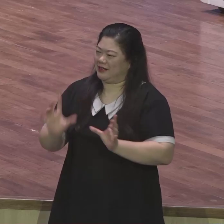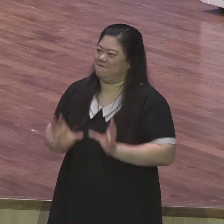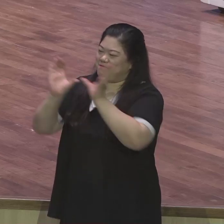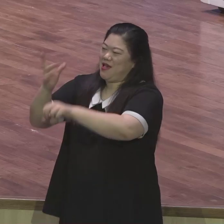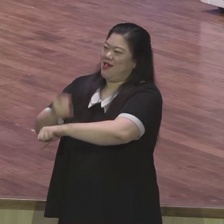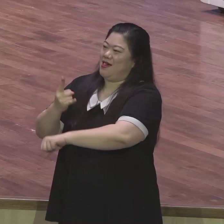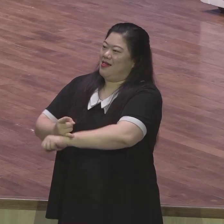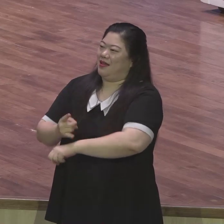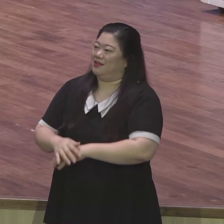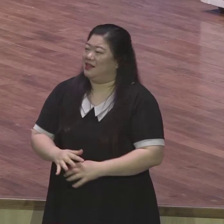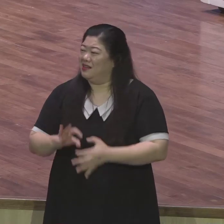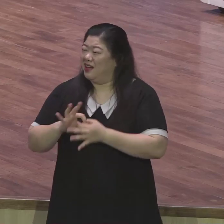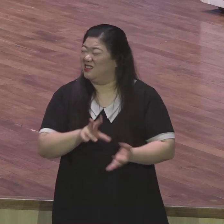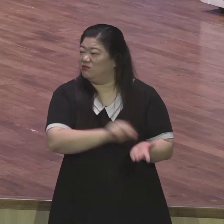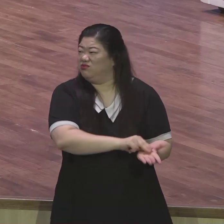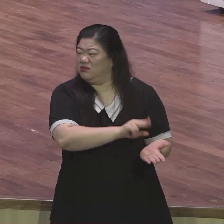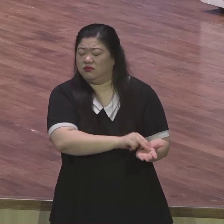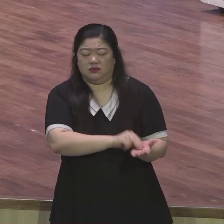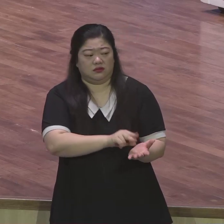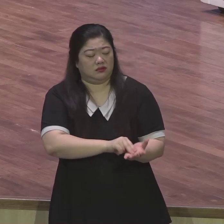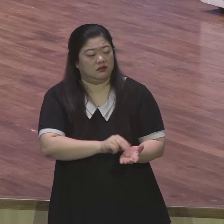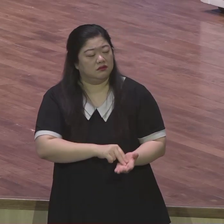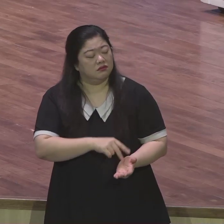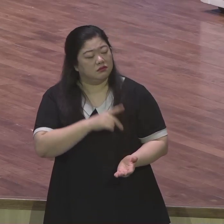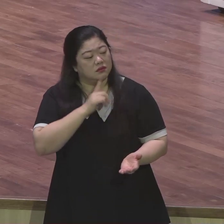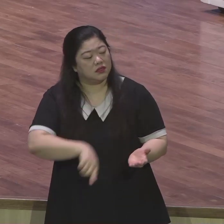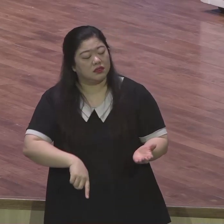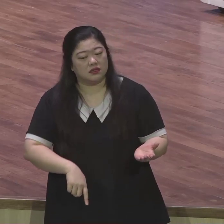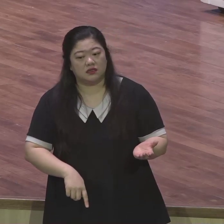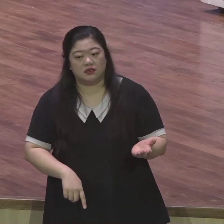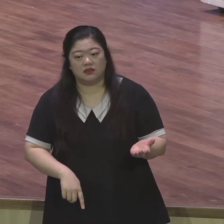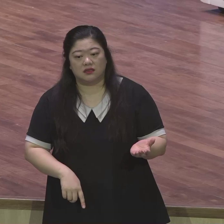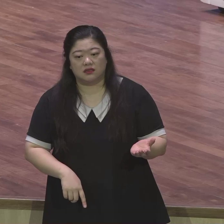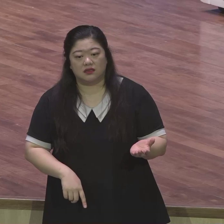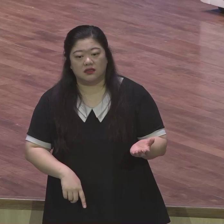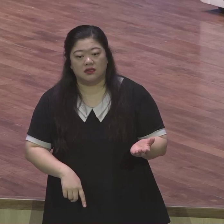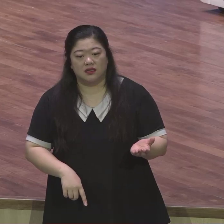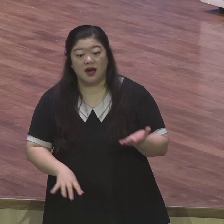예상하지 못한 큰 문제가 옵니다 대부분의 성도님들이 그런 문제 오면 믿음이 흔들리기 시작합니다